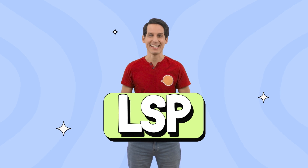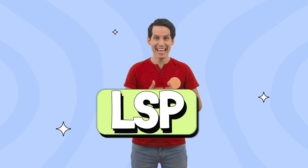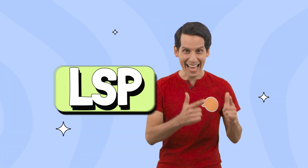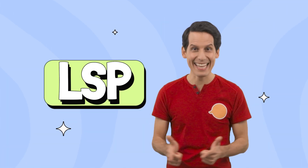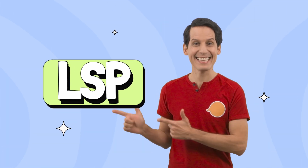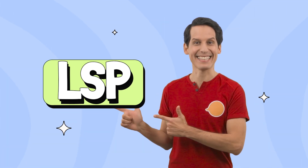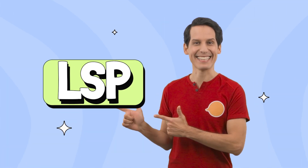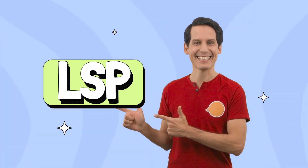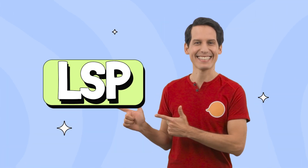¡Adelante!